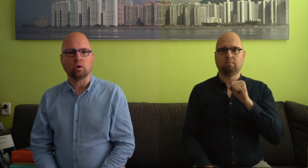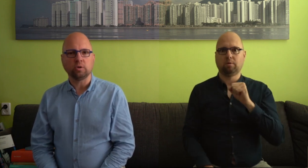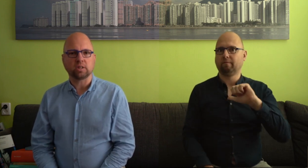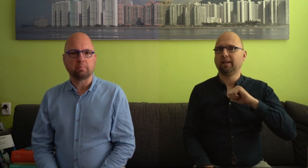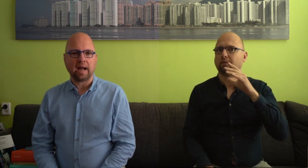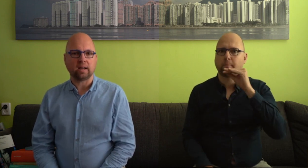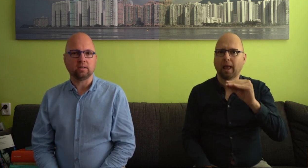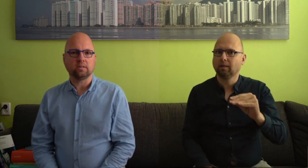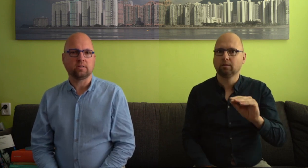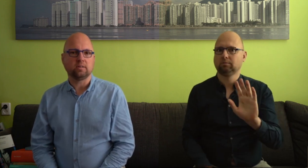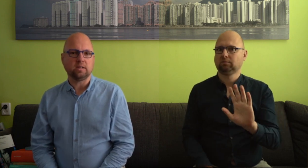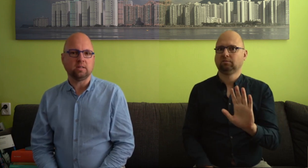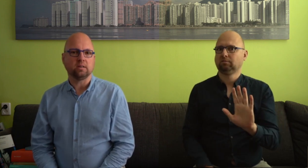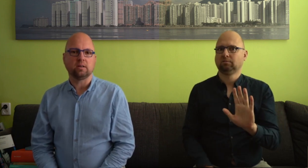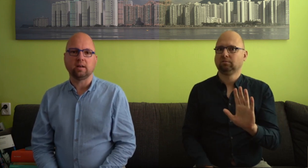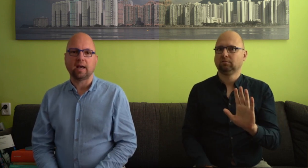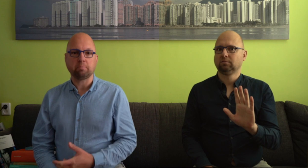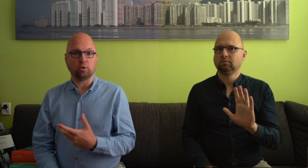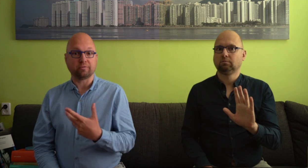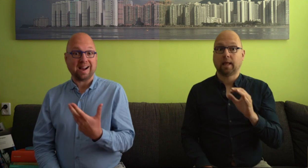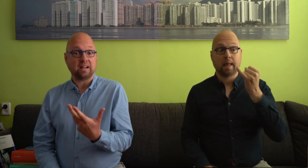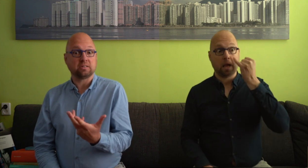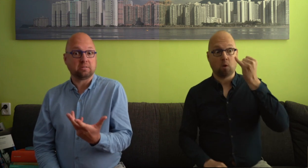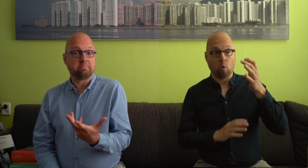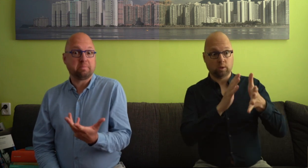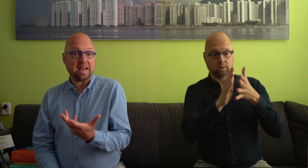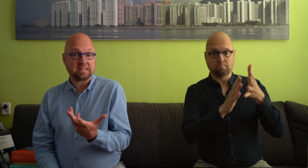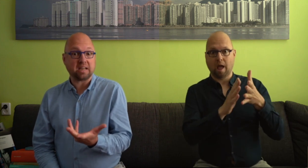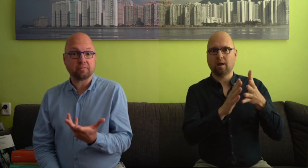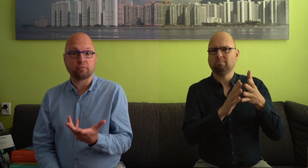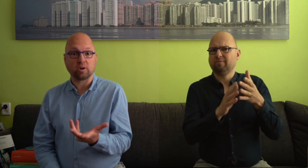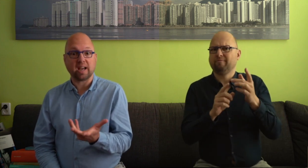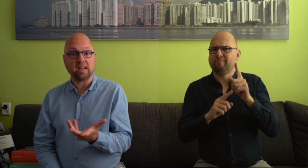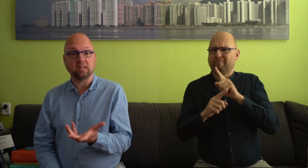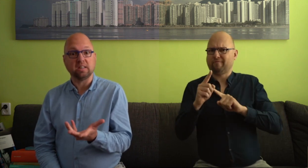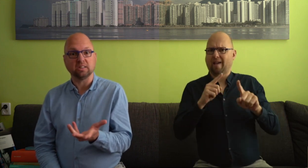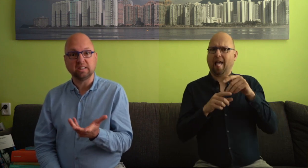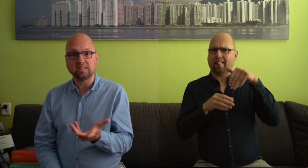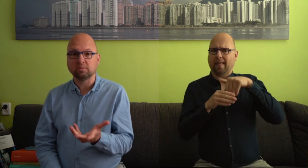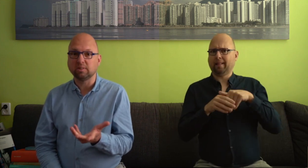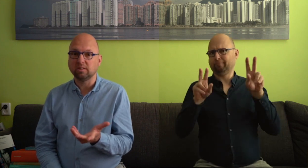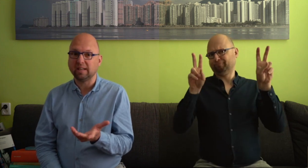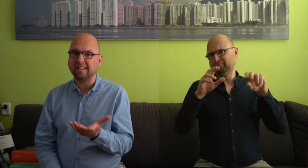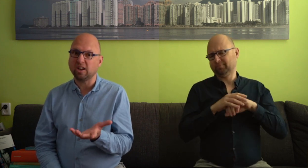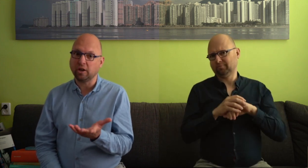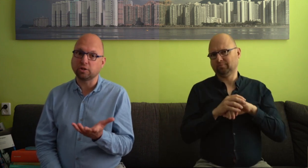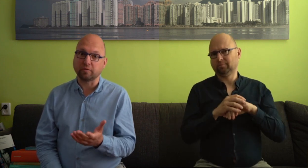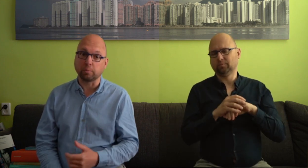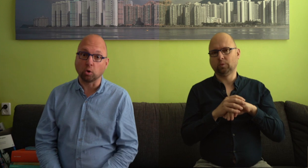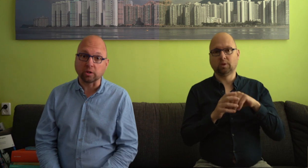Iconische gebaren die hebben een verhaaltje bij zich voor degene die dat ziet. In the eyes of the beholder